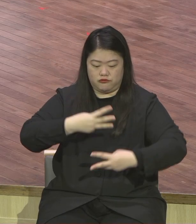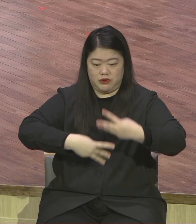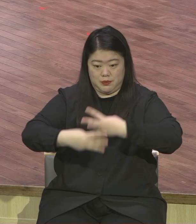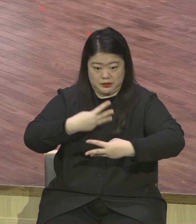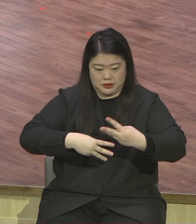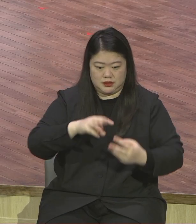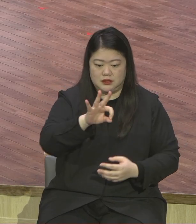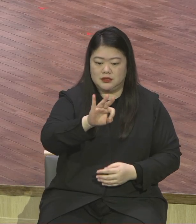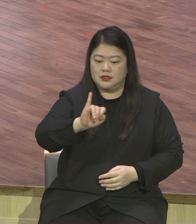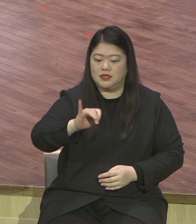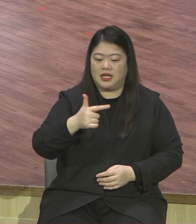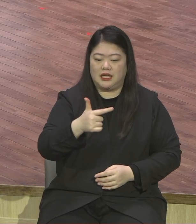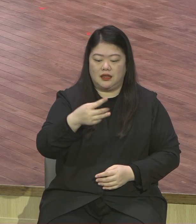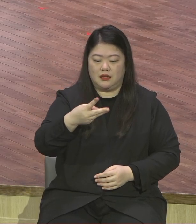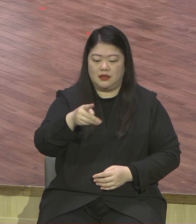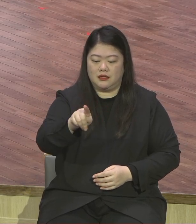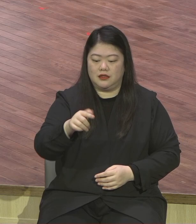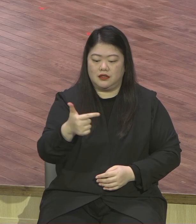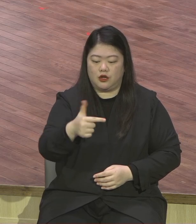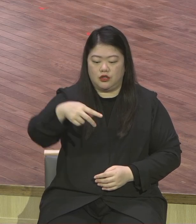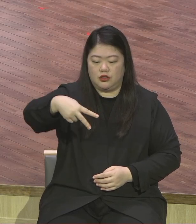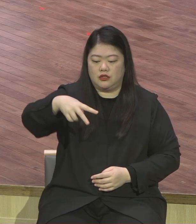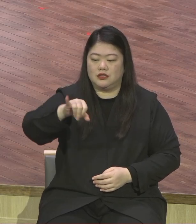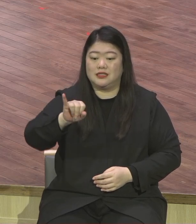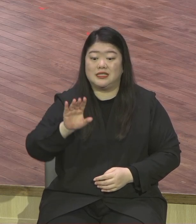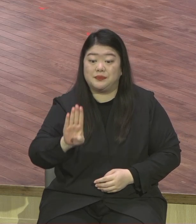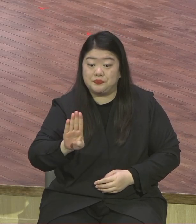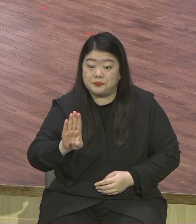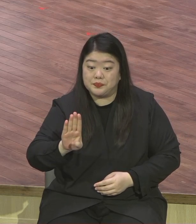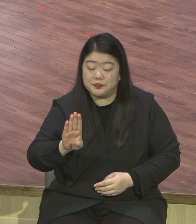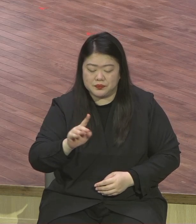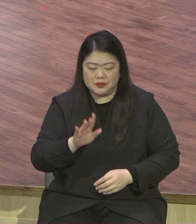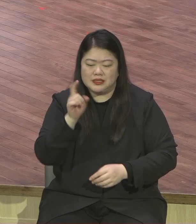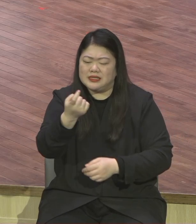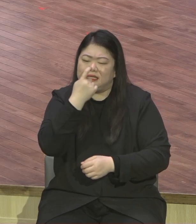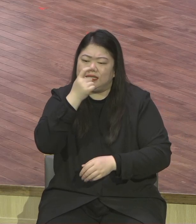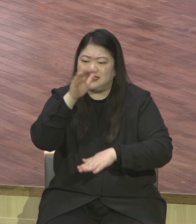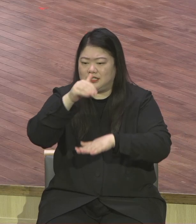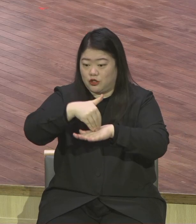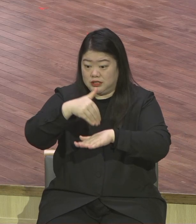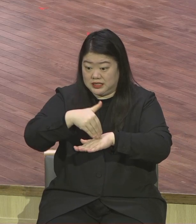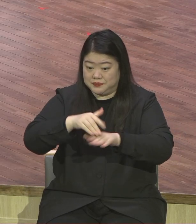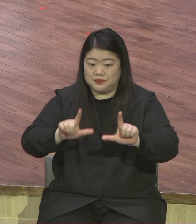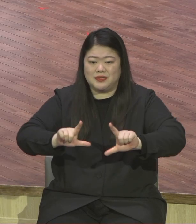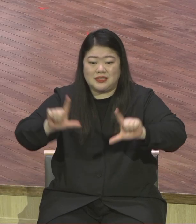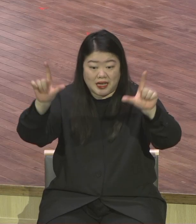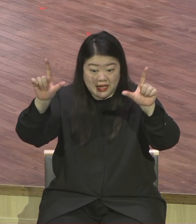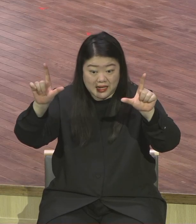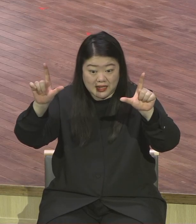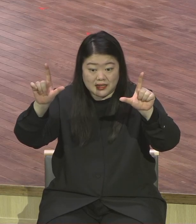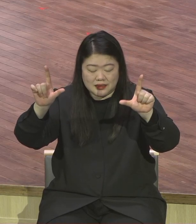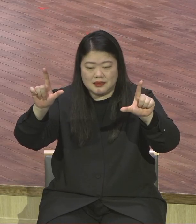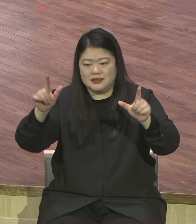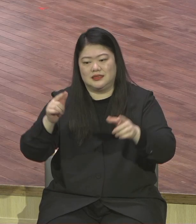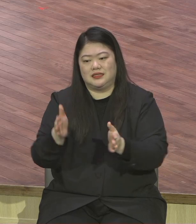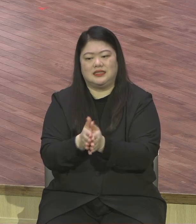랩런트 인턴십 데이 발대식 뭡니까 우리가 2, 3, 7 나라 5천 종족 살리는